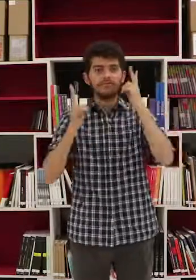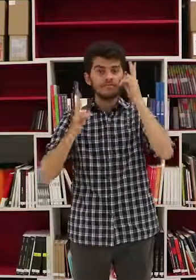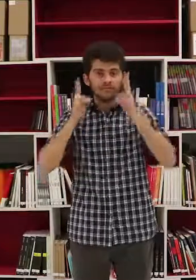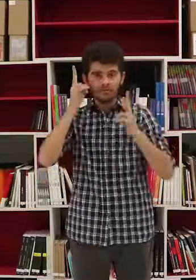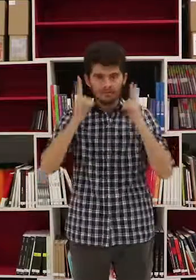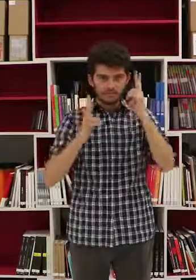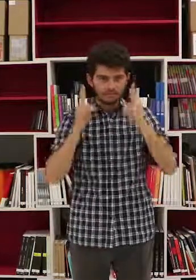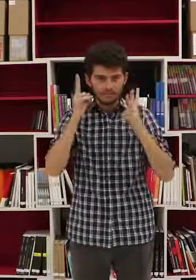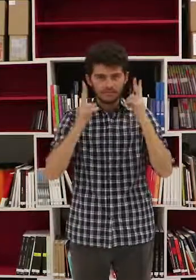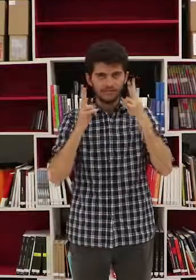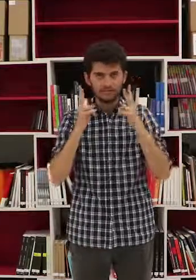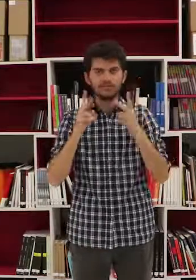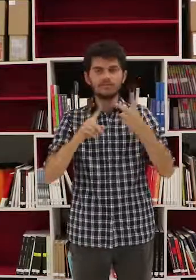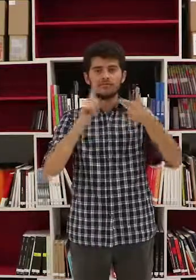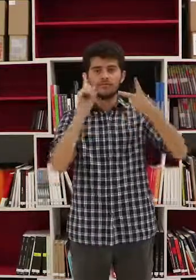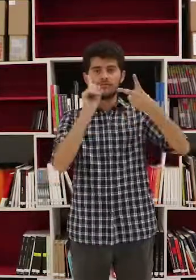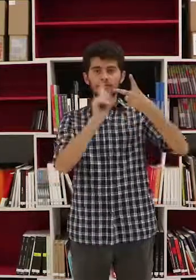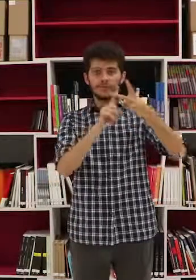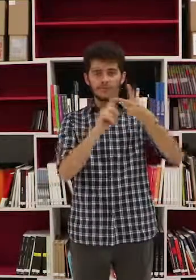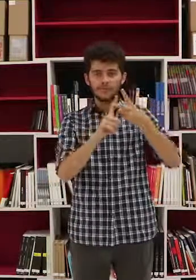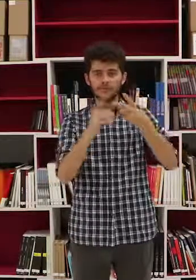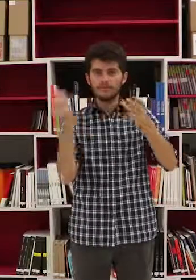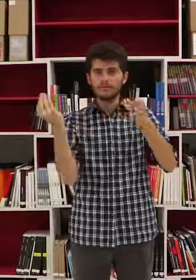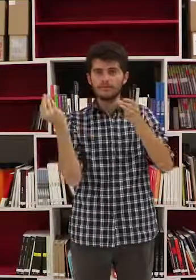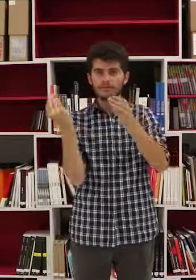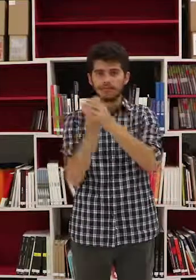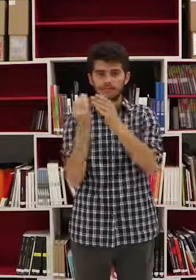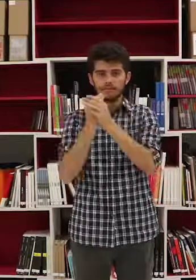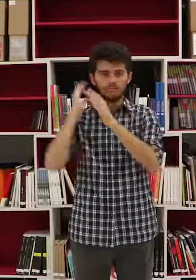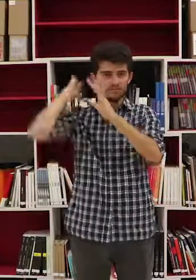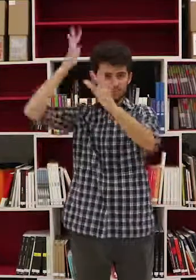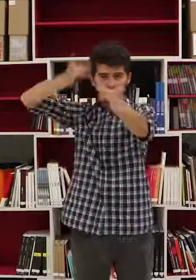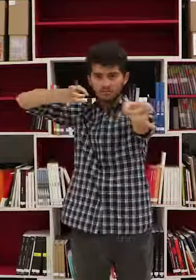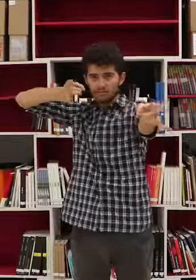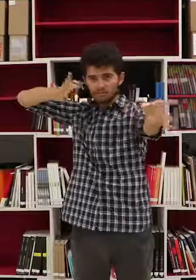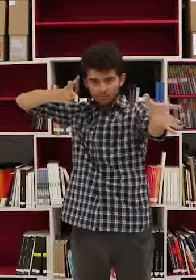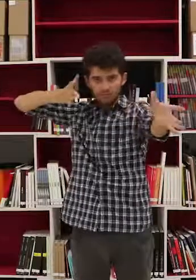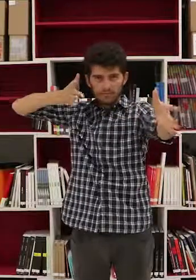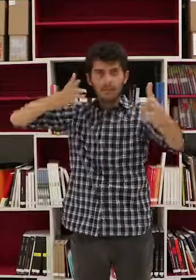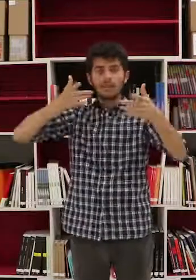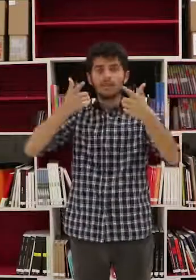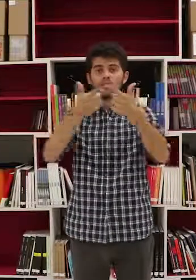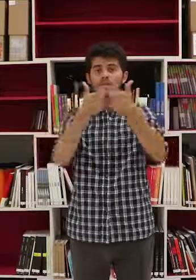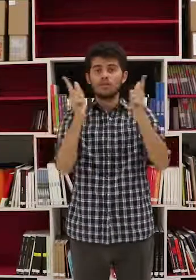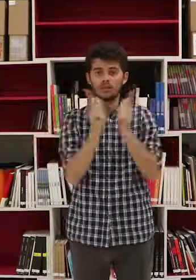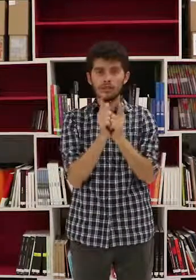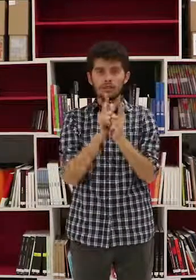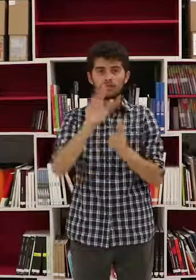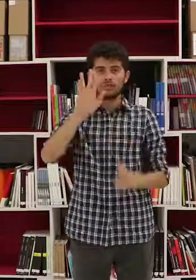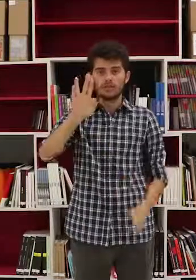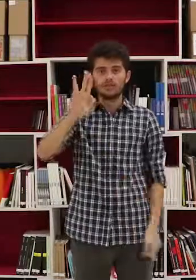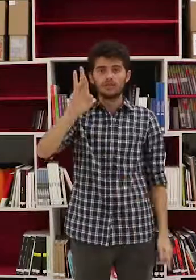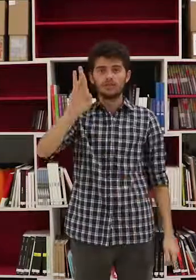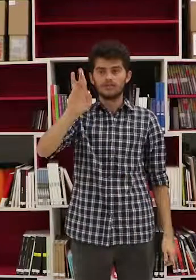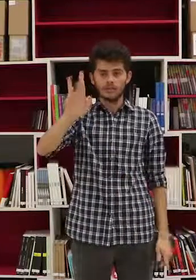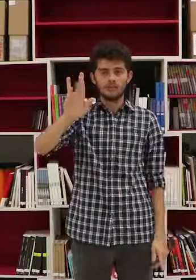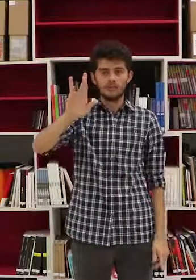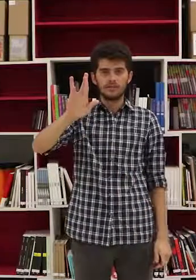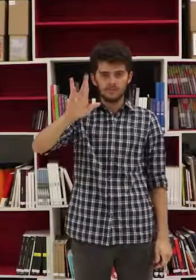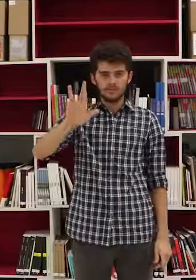Clase de Arco y Flecha con los artistas Ramiro Chávez y Marina del colectivo Manimas, el 10 de octubre a las 10